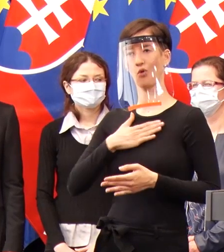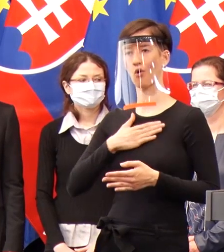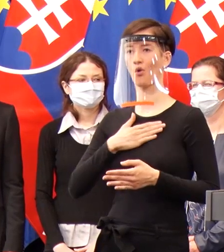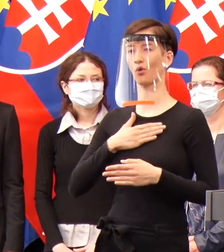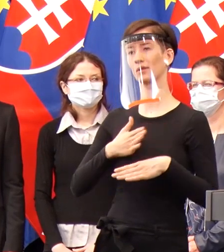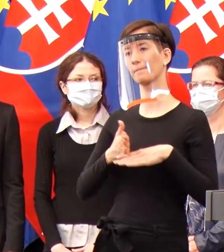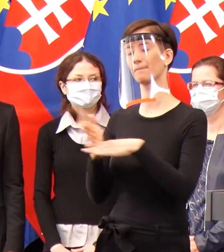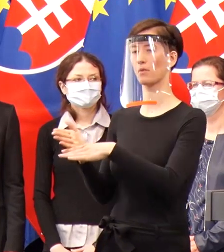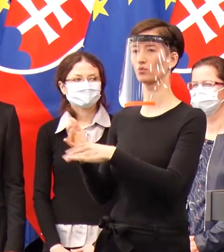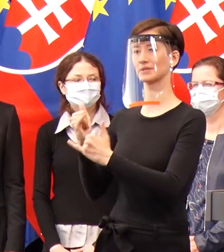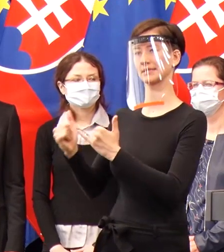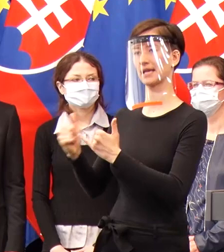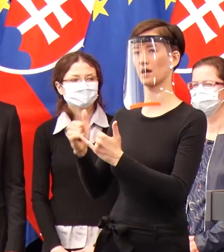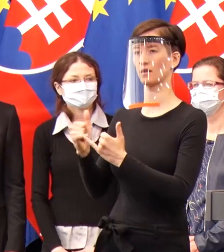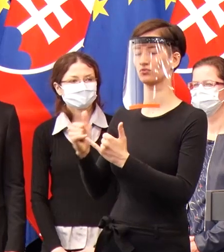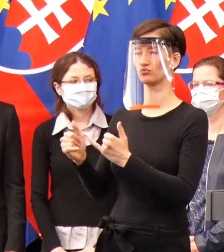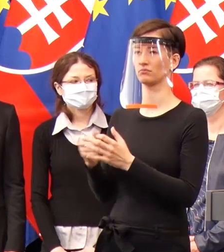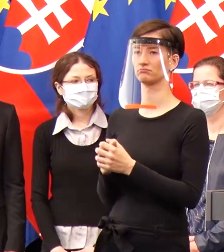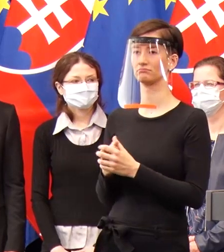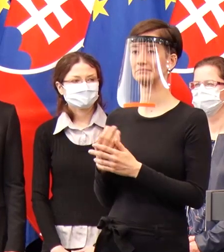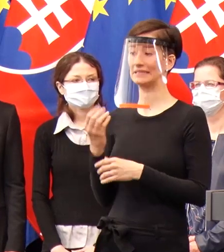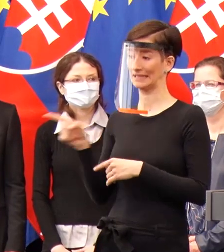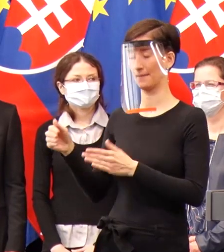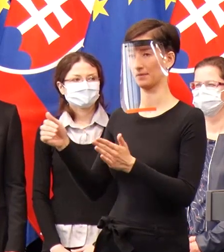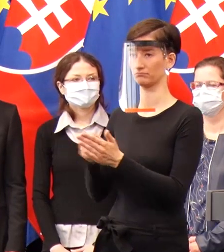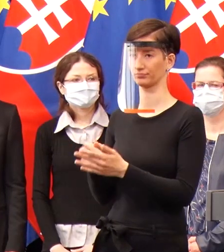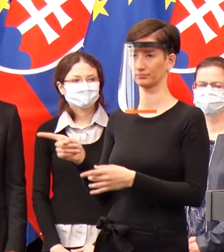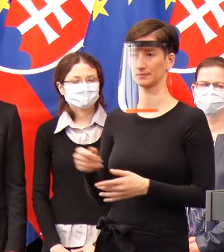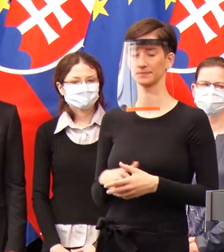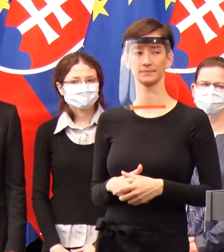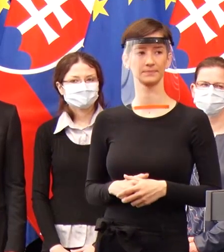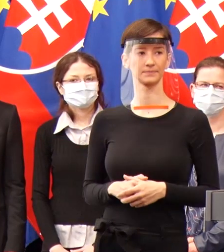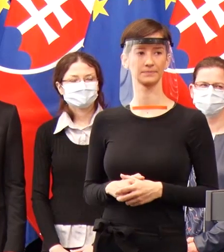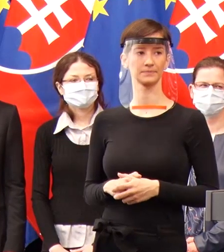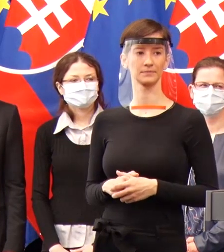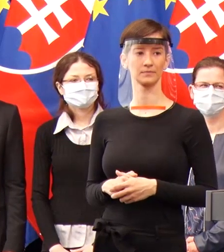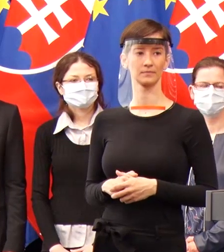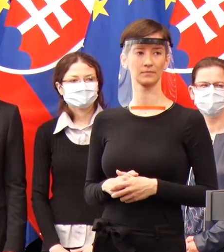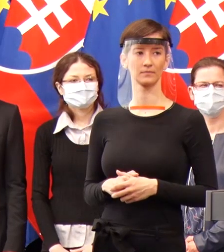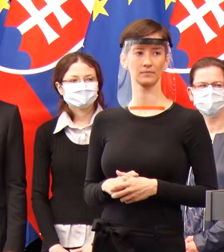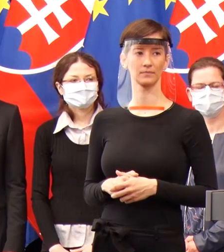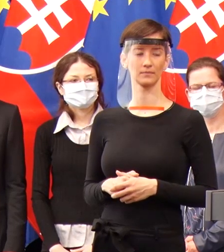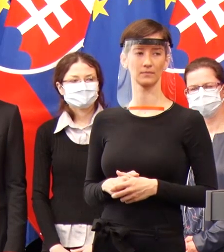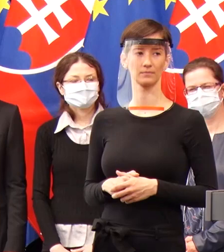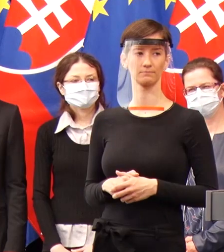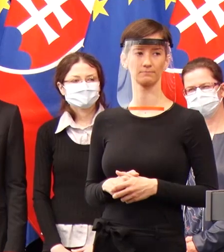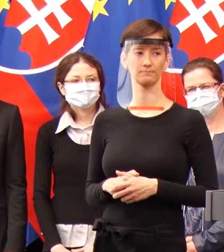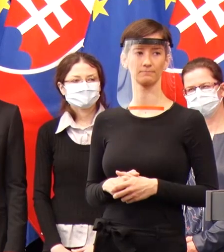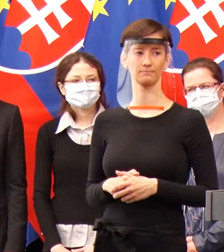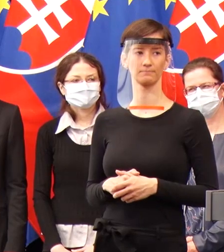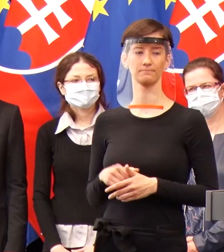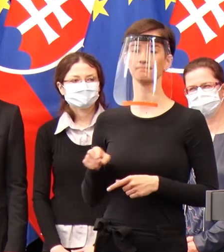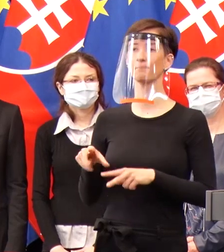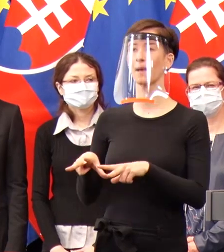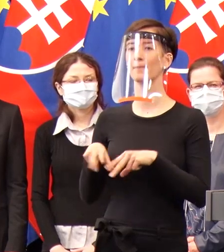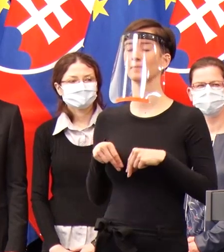aktívne pomôcť svetu pri zvládnutí koronakrízy. A ešte poslednú otázku by som malala. Pán premerce hovoril, že tá cena je